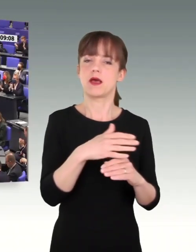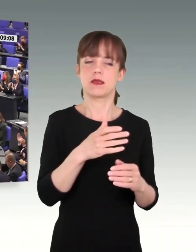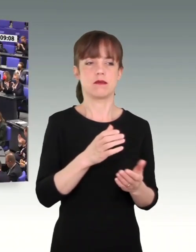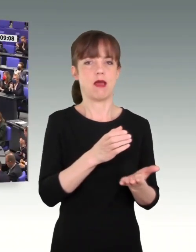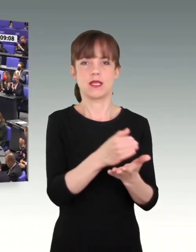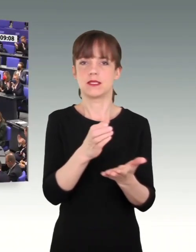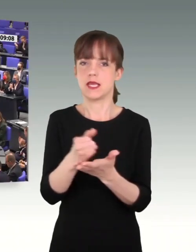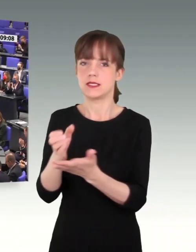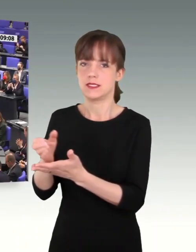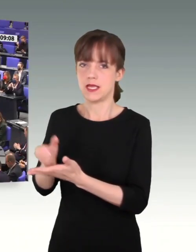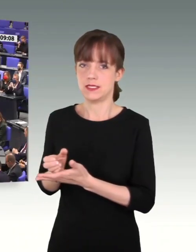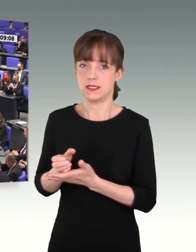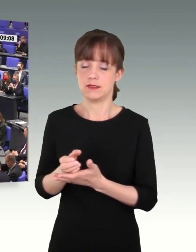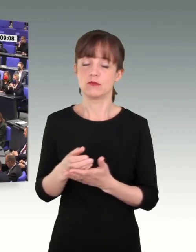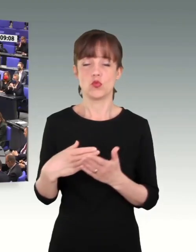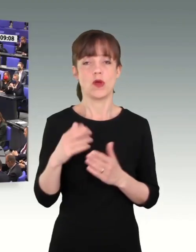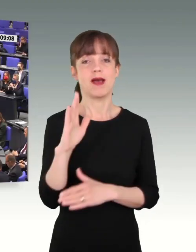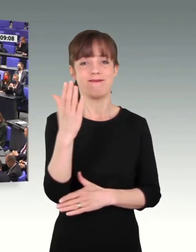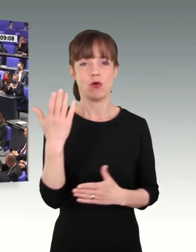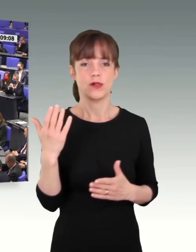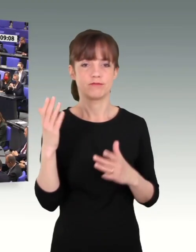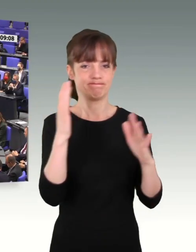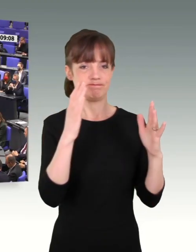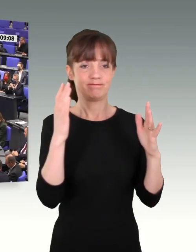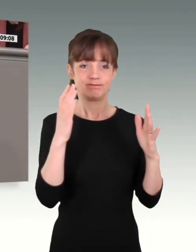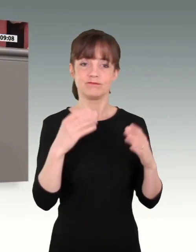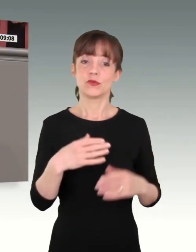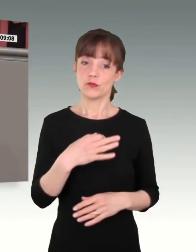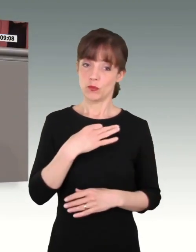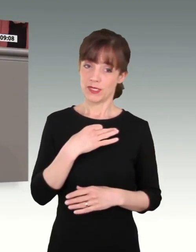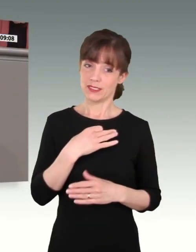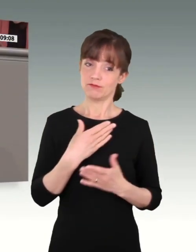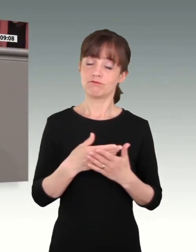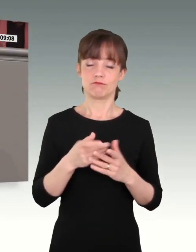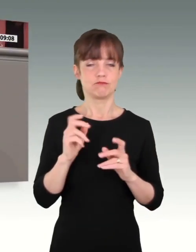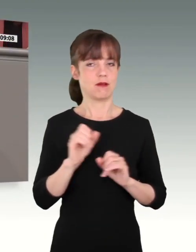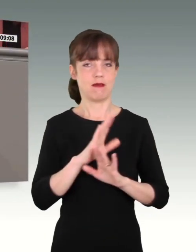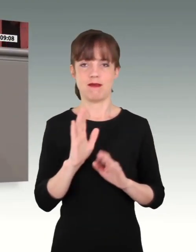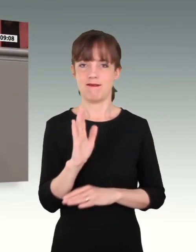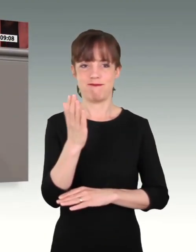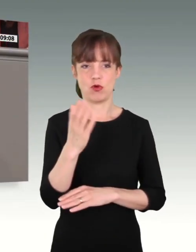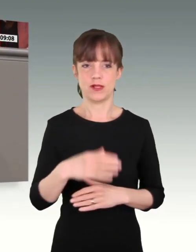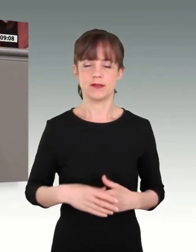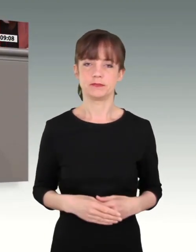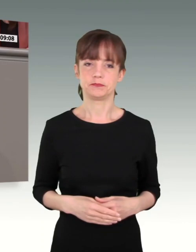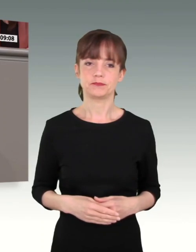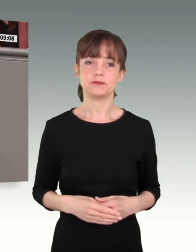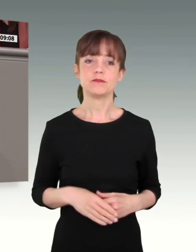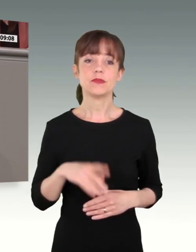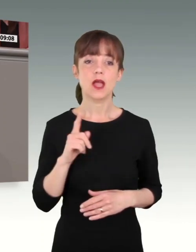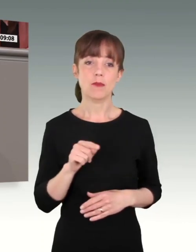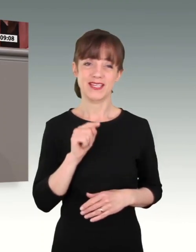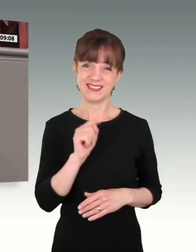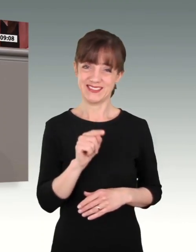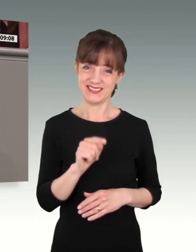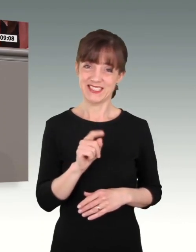Ich verbinde das mit der Forderung, wir brauchen mehr Frauen in der Bundeswehr. 12,85 Prozent reicht noch nicht aus. Und wir brauchen